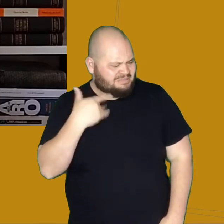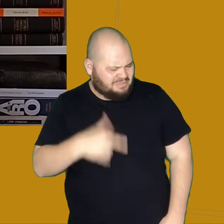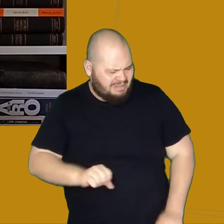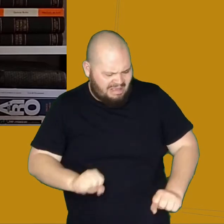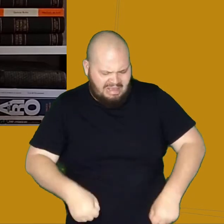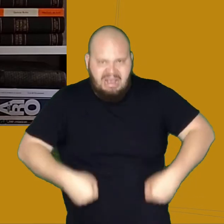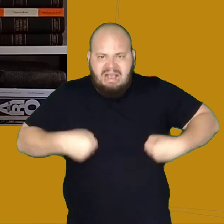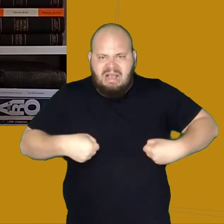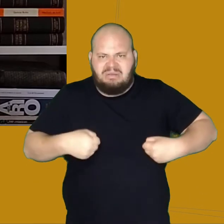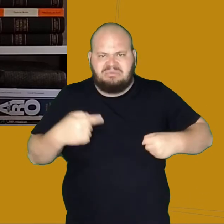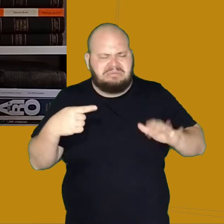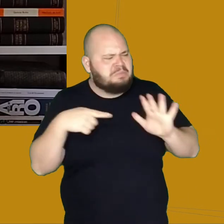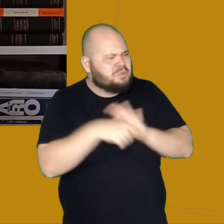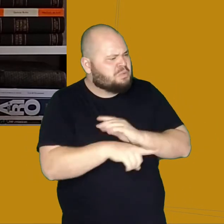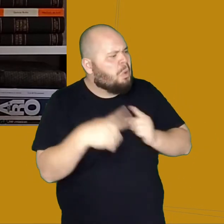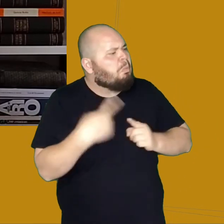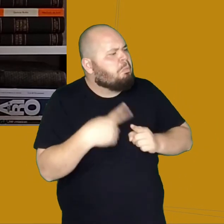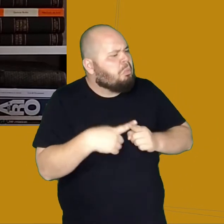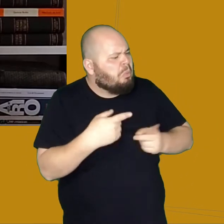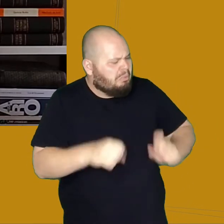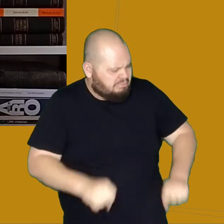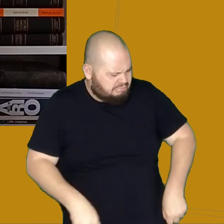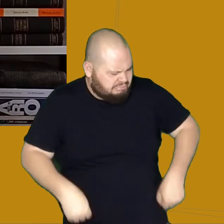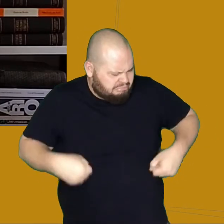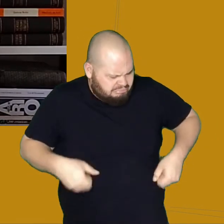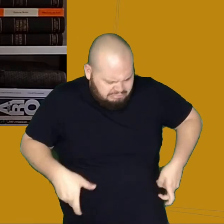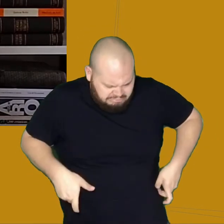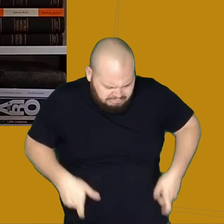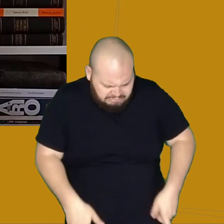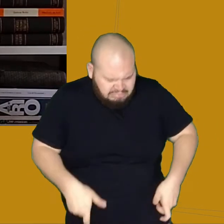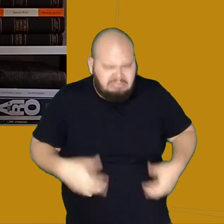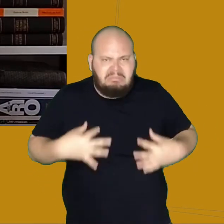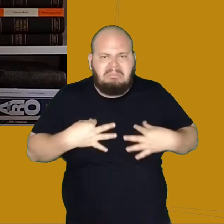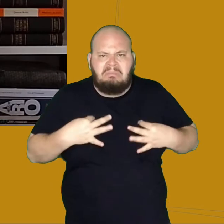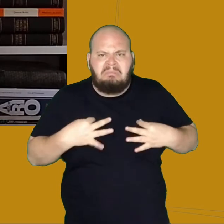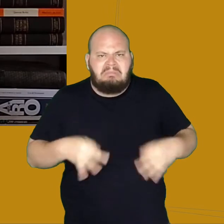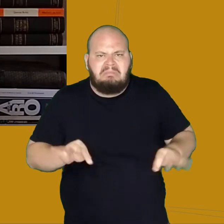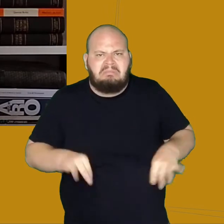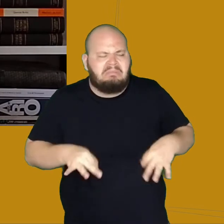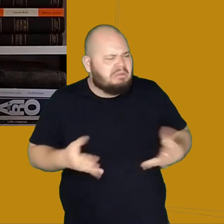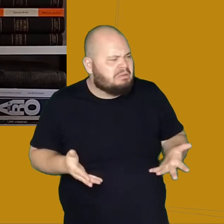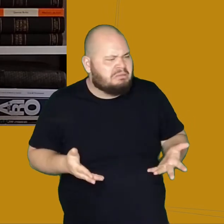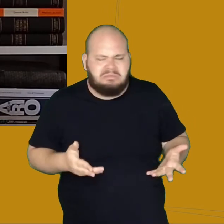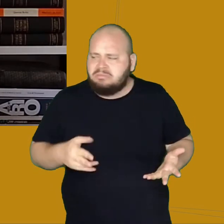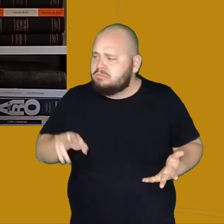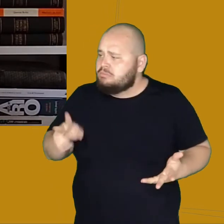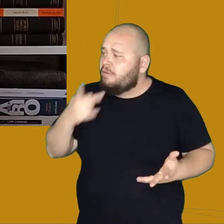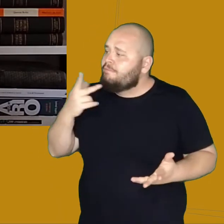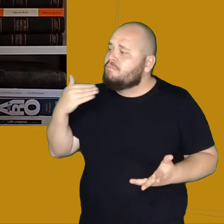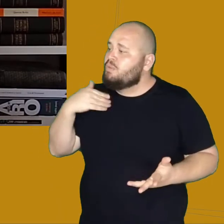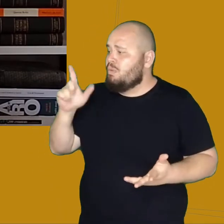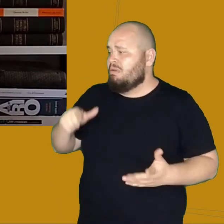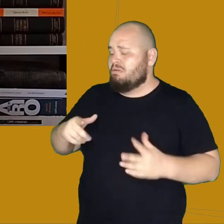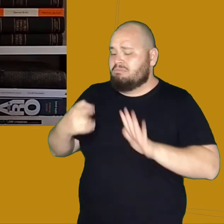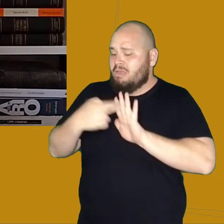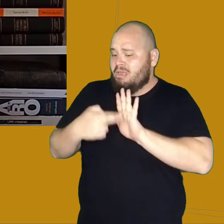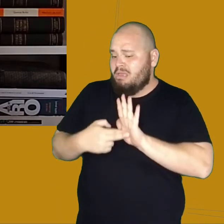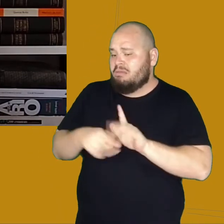Alcibiades perguntou por que ele estava com aqueles dois caludos de pano. O Desembargador disse que era por decoro e por comodidade.